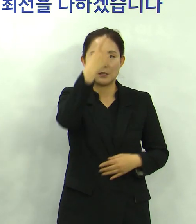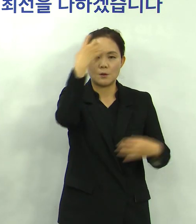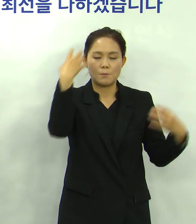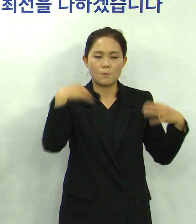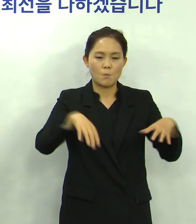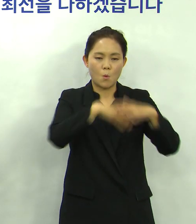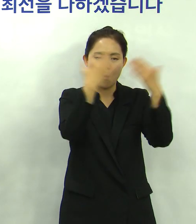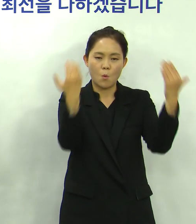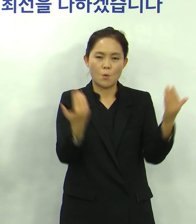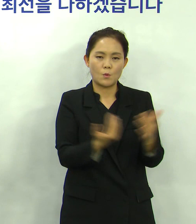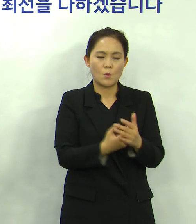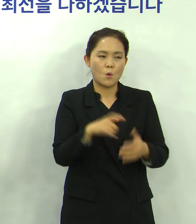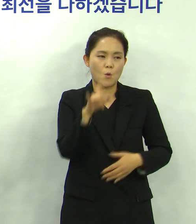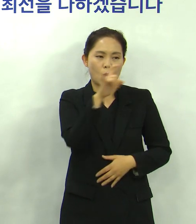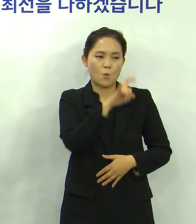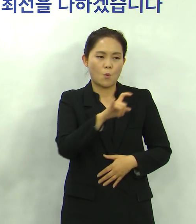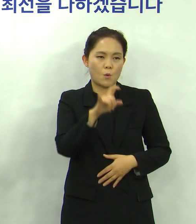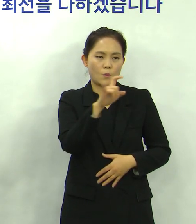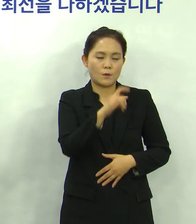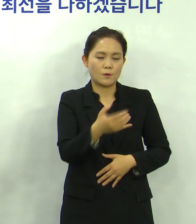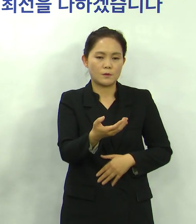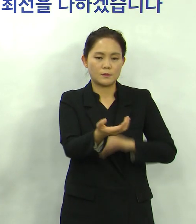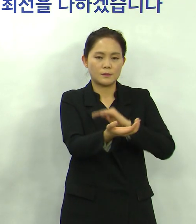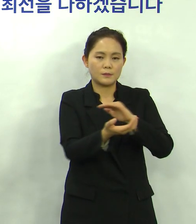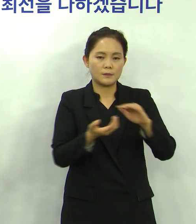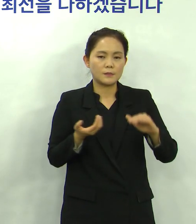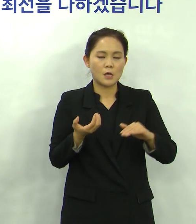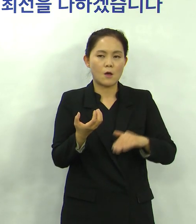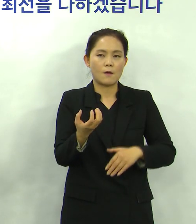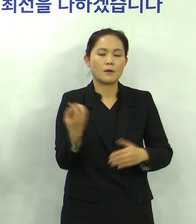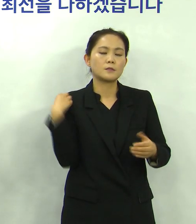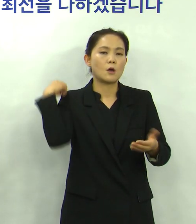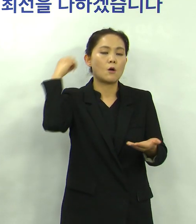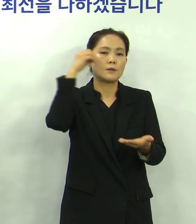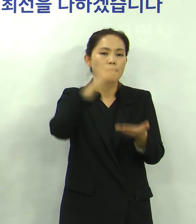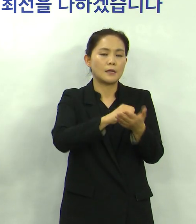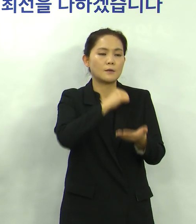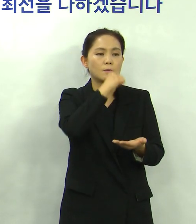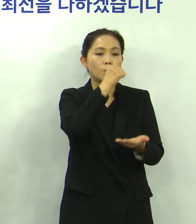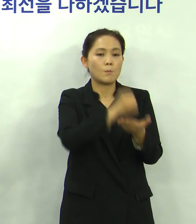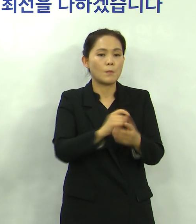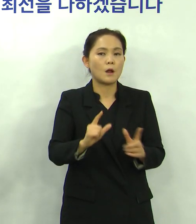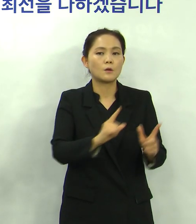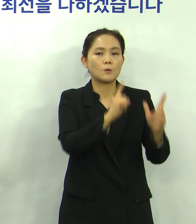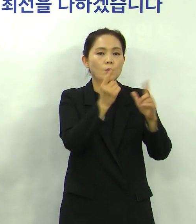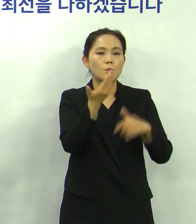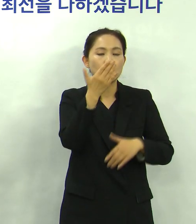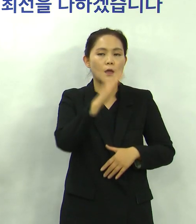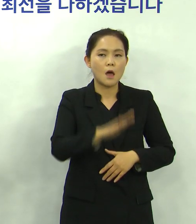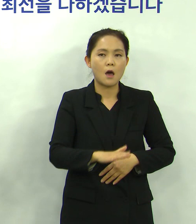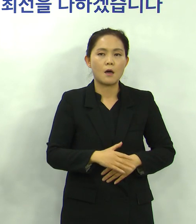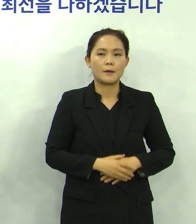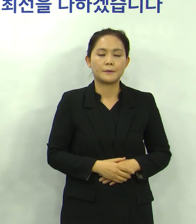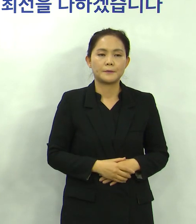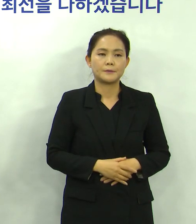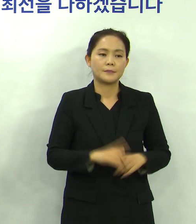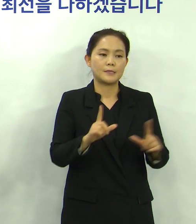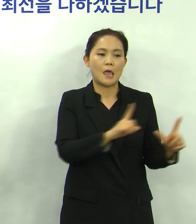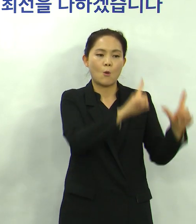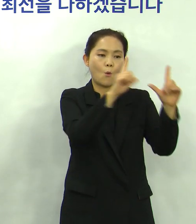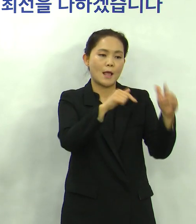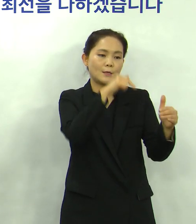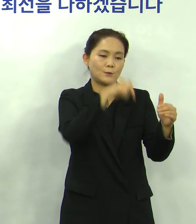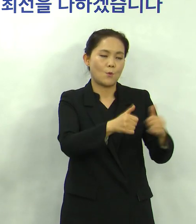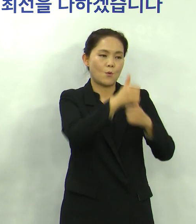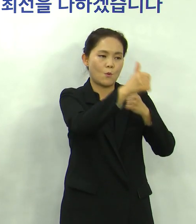전체를 코로나19 발생 전의 정상적인 상태로 되돌리기 위해 중간 단계로 채택한 생활속